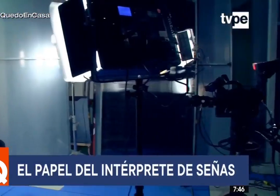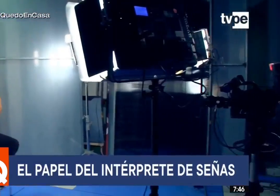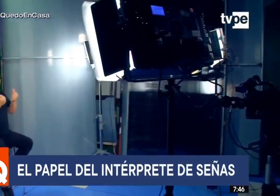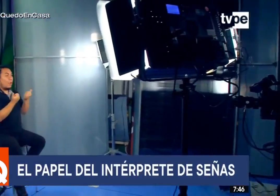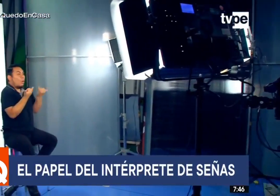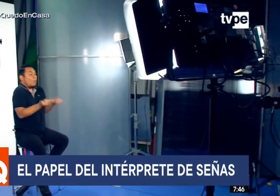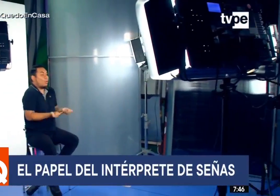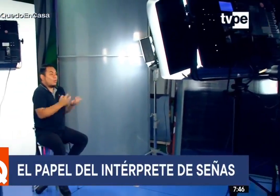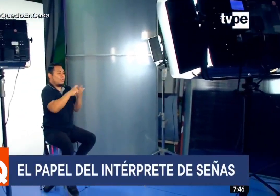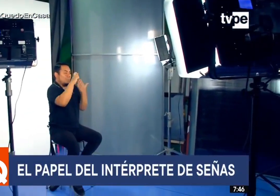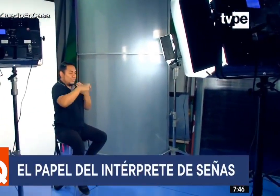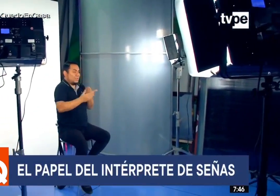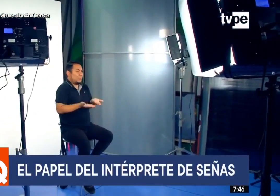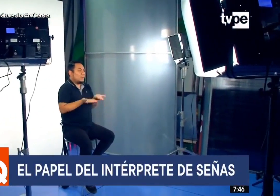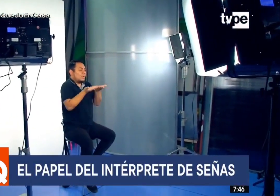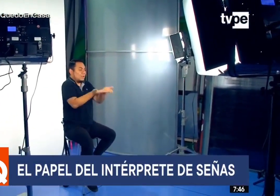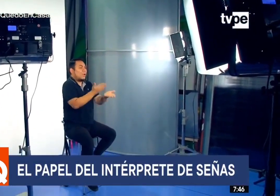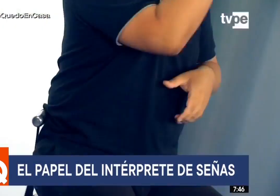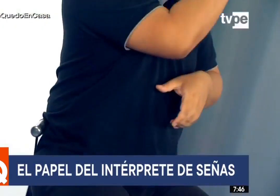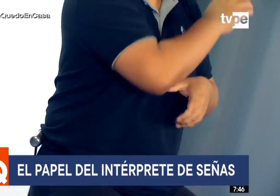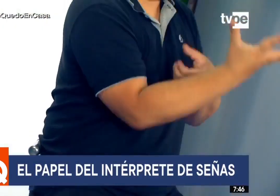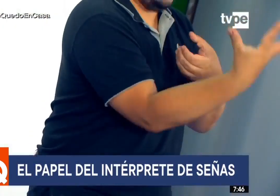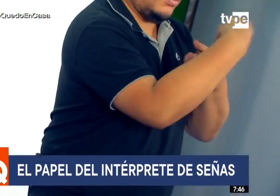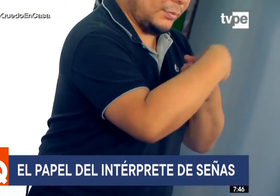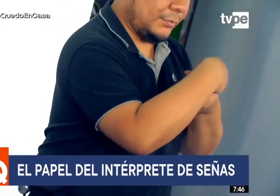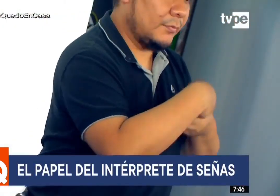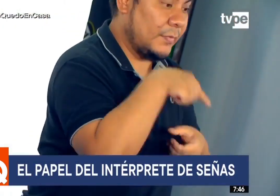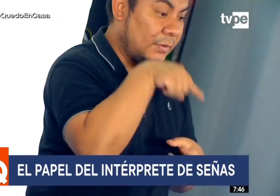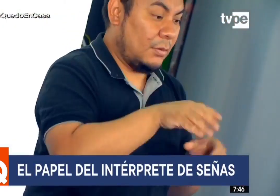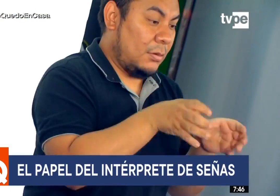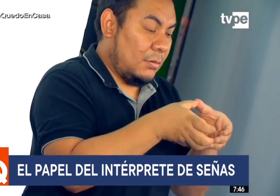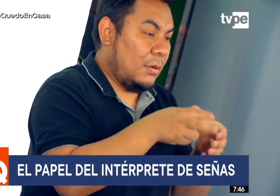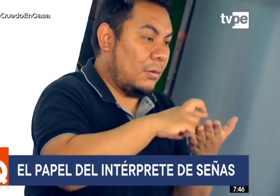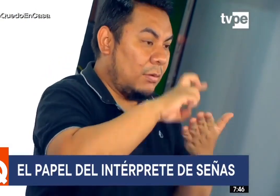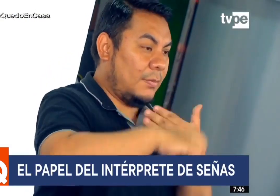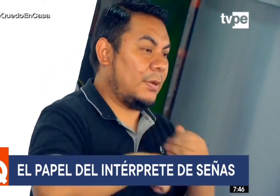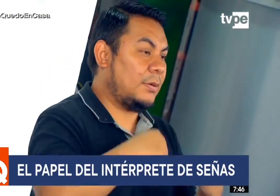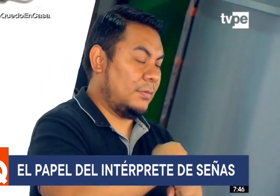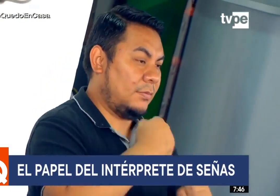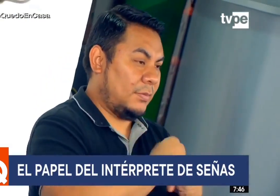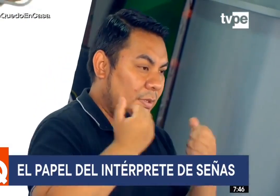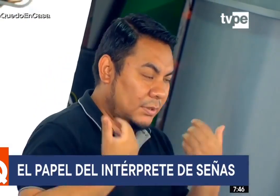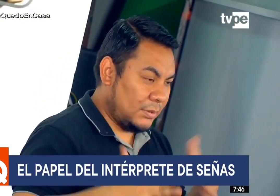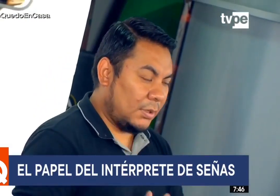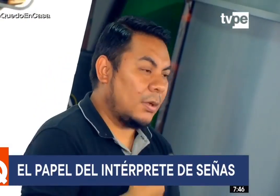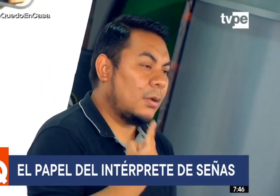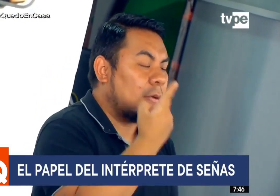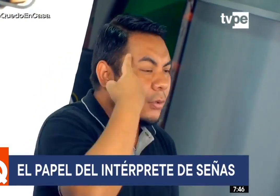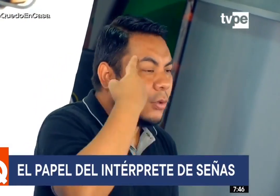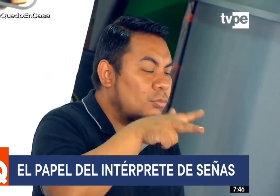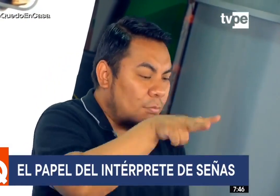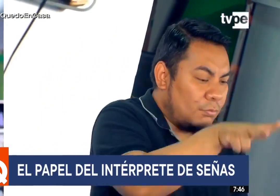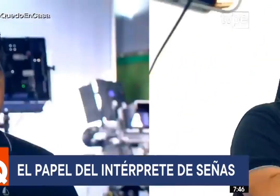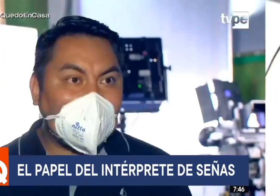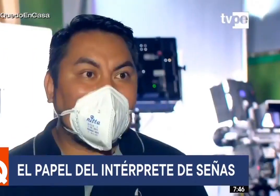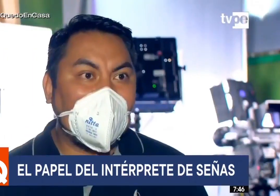Escucha atento las noticias para que quienes no pueden hacerlo estén informados. Sé que tengo una gran